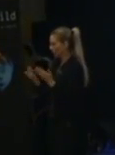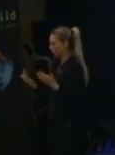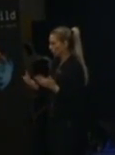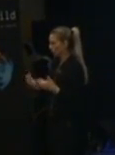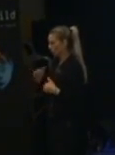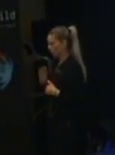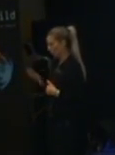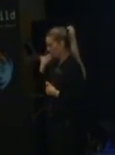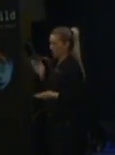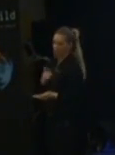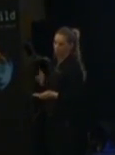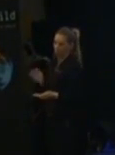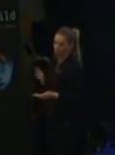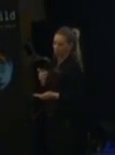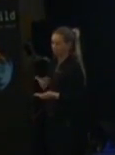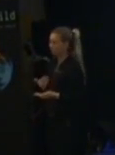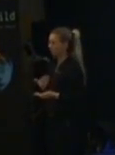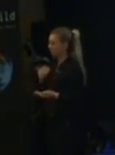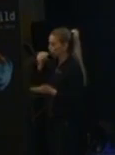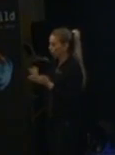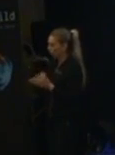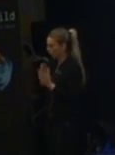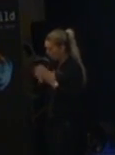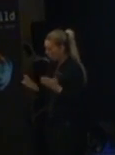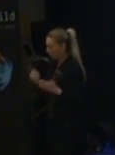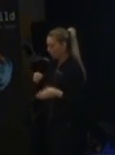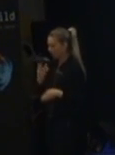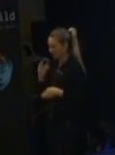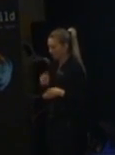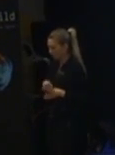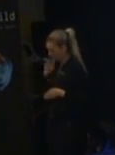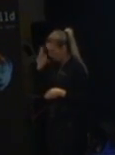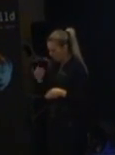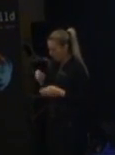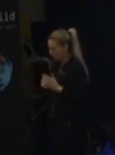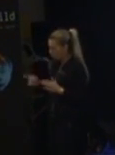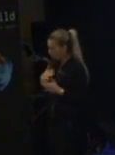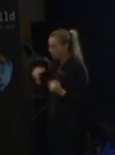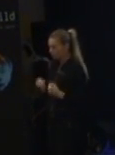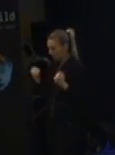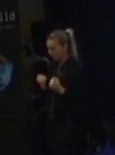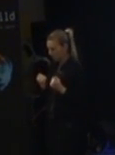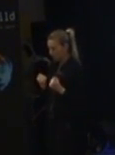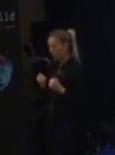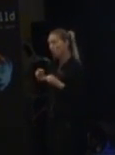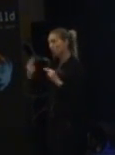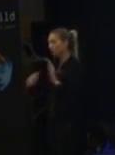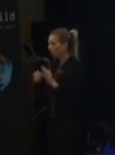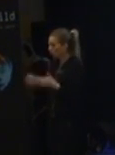genom en sagobok för en treåring. Därför att hon tycker att den fångar henne av någon anledning. Och så nästa sekund läser hon